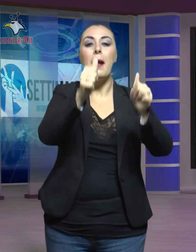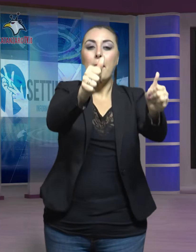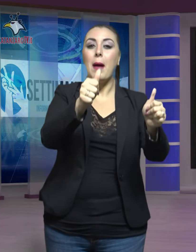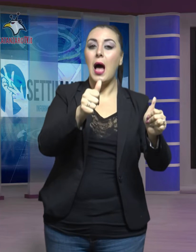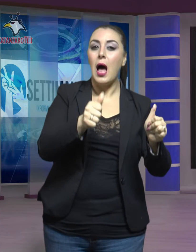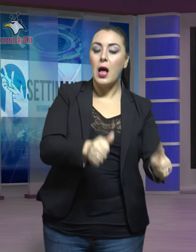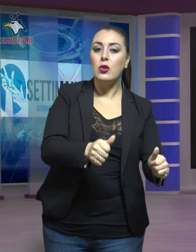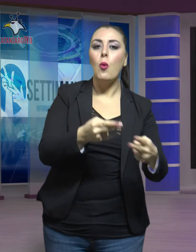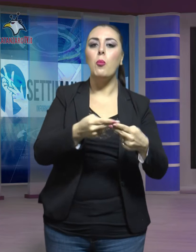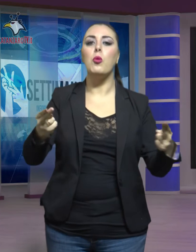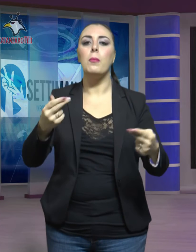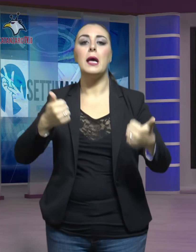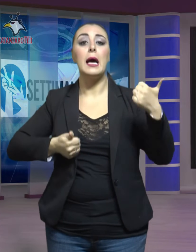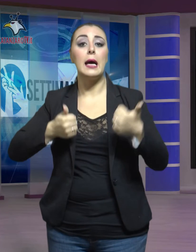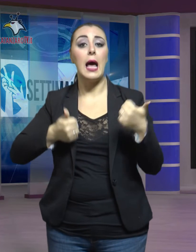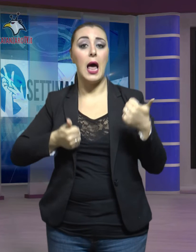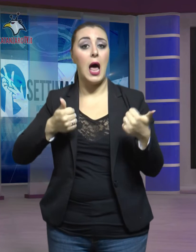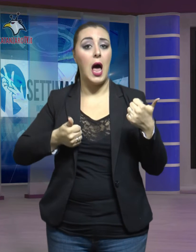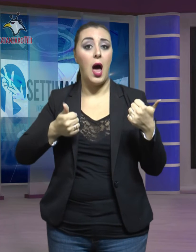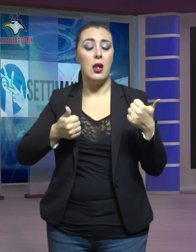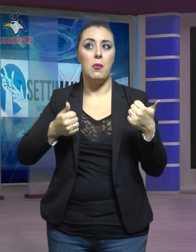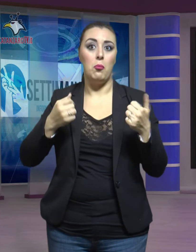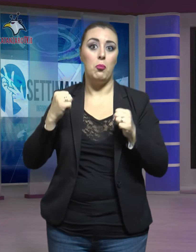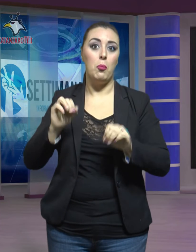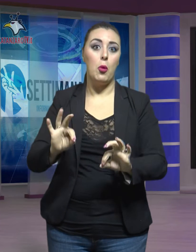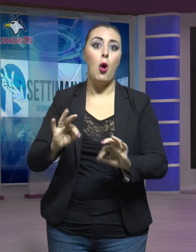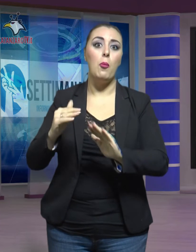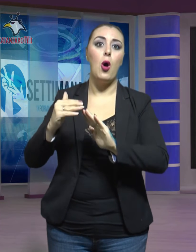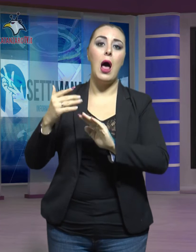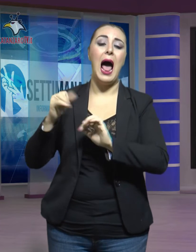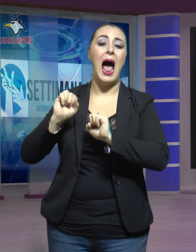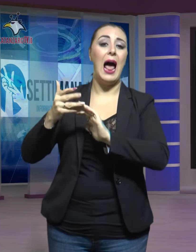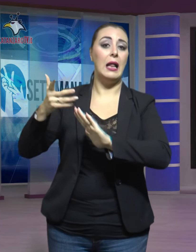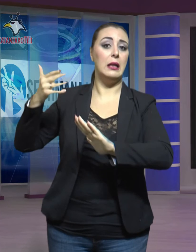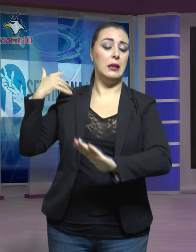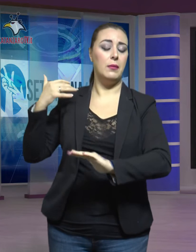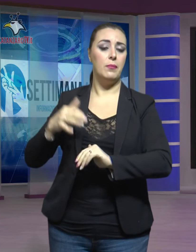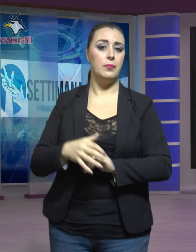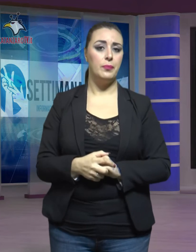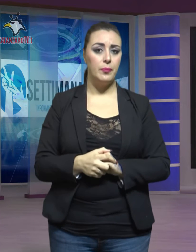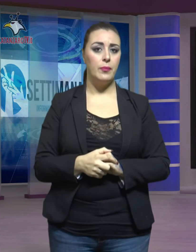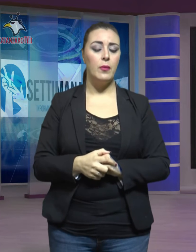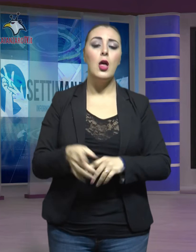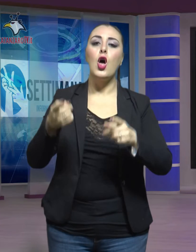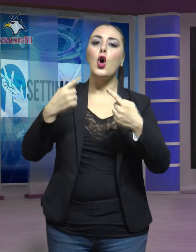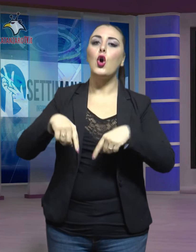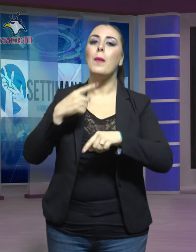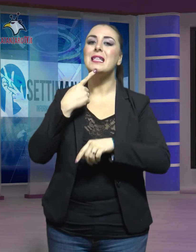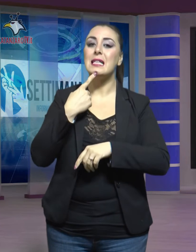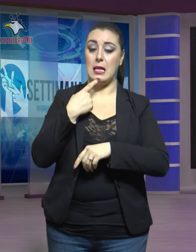pubbliche gare nel corso degli ultimi anni. I commissari sono il vice prefetto